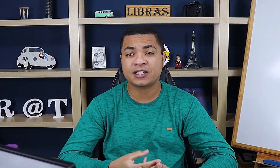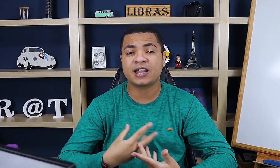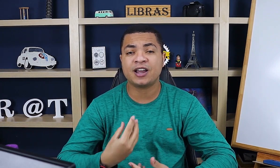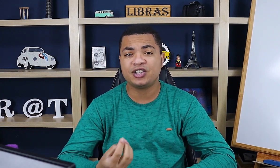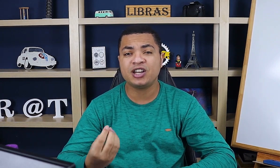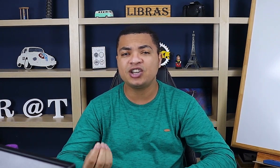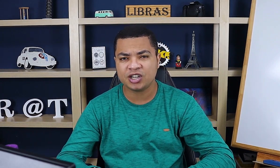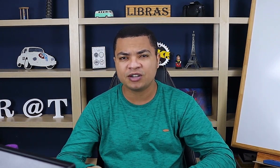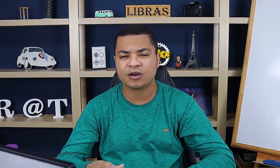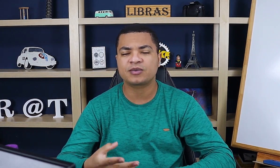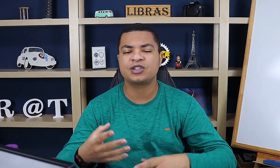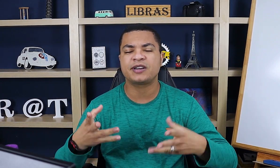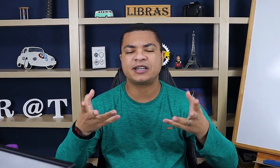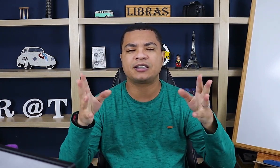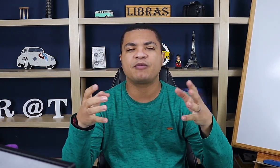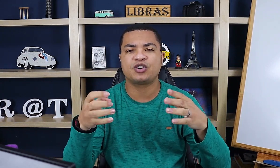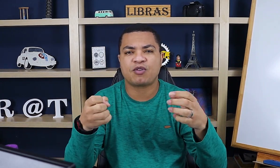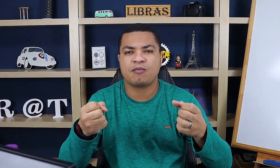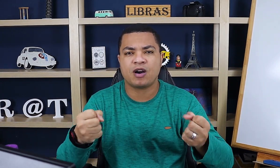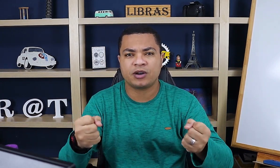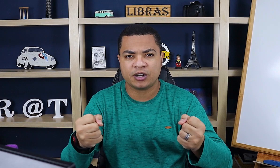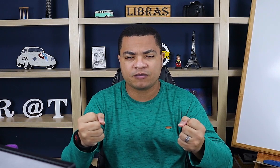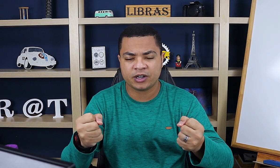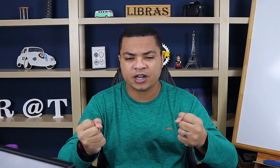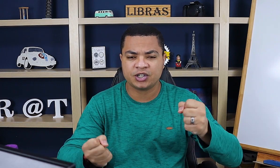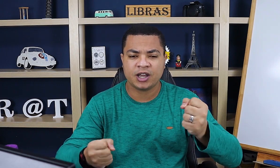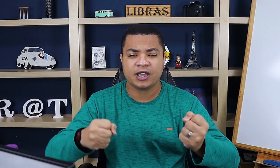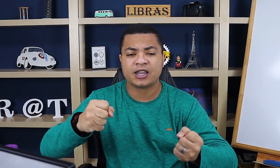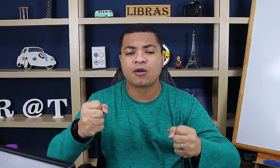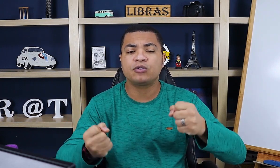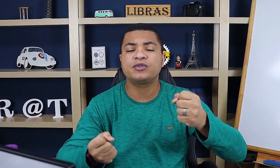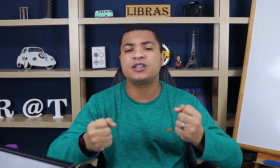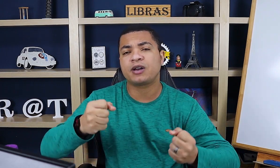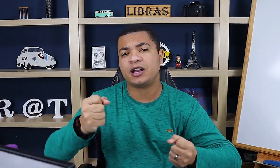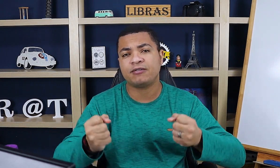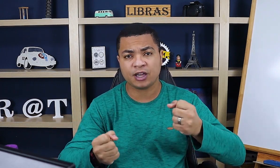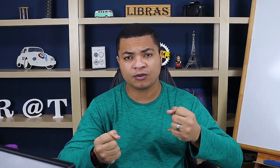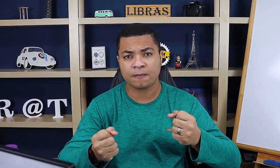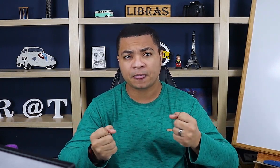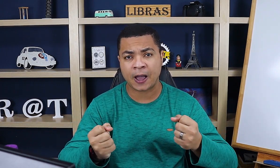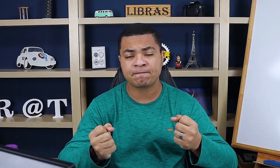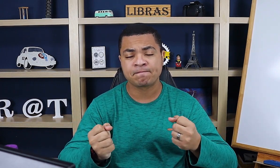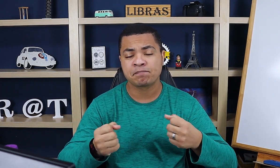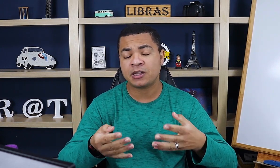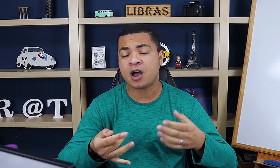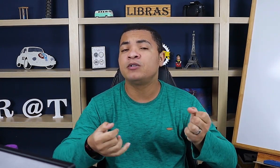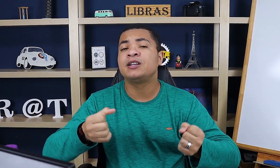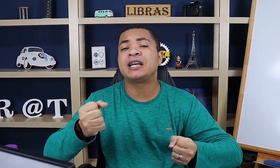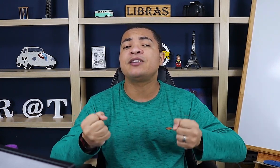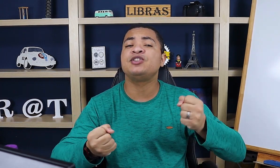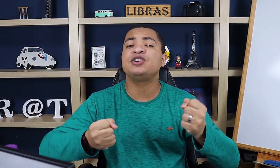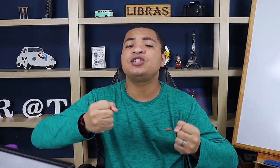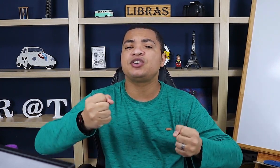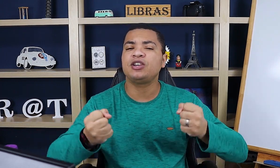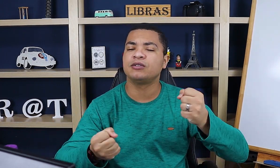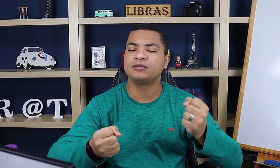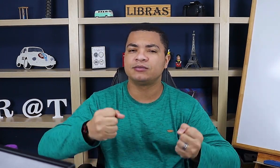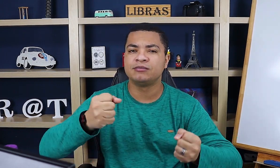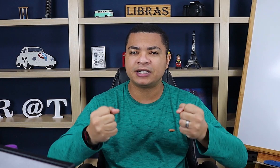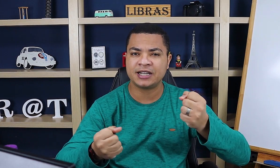você está dirigindo, como se você estivesse literalmente com a mão aqui no volante e está conduzindo aquele veículo, tá? Então, está dirigindo, beleza?